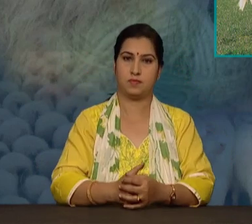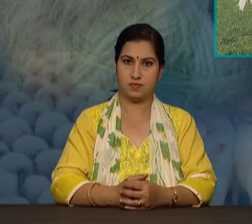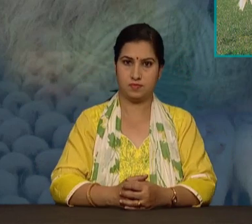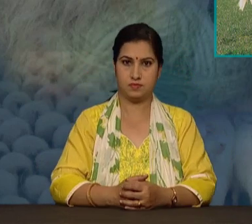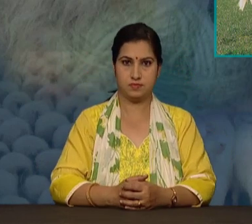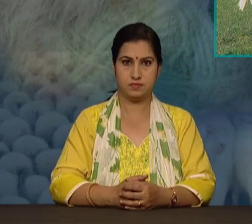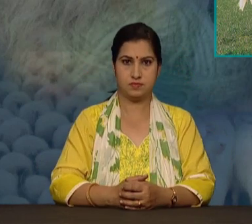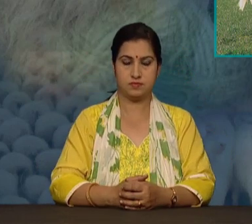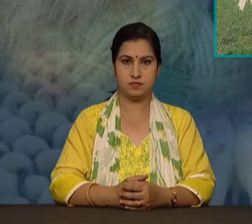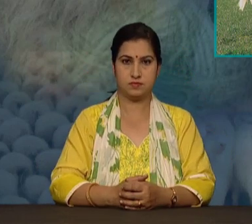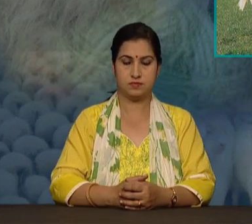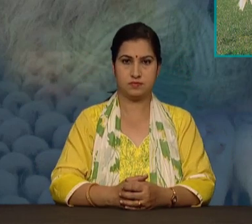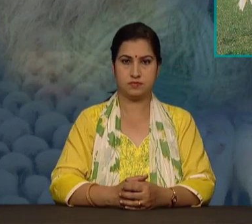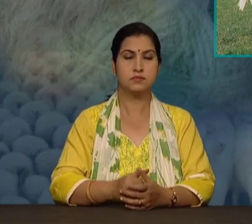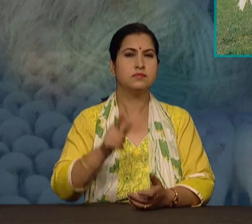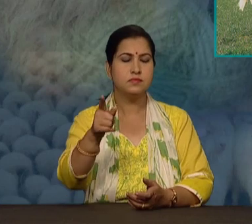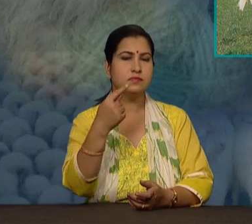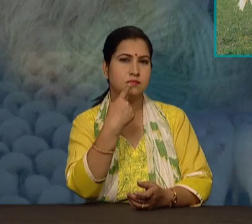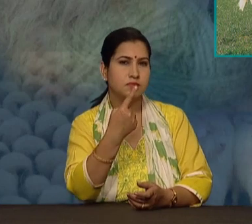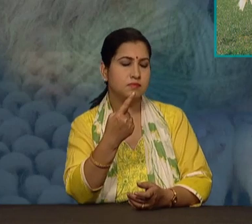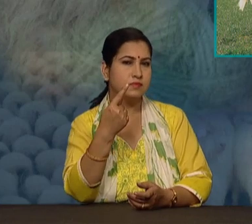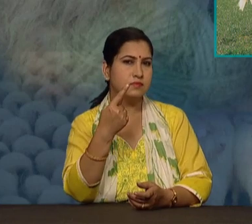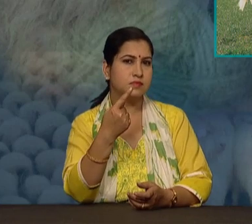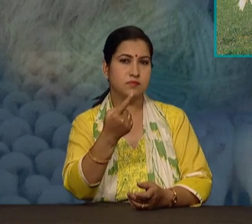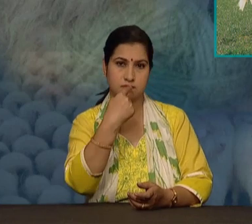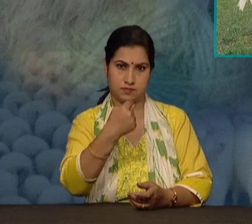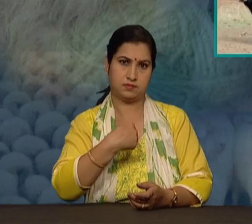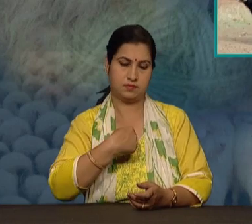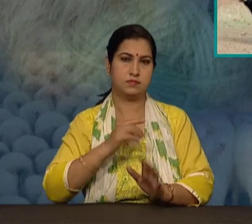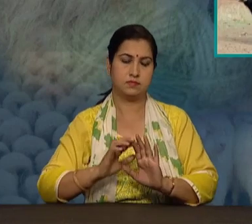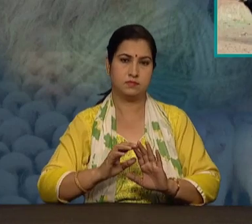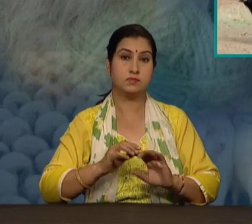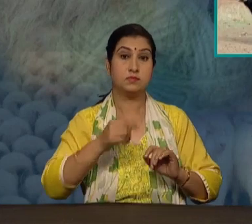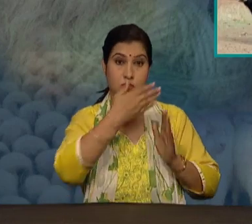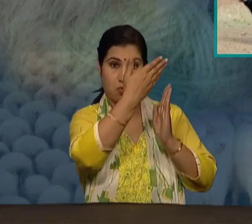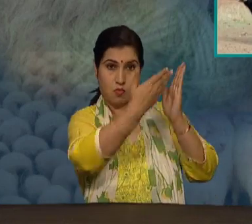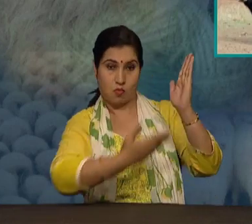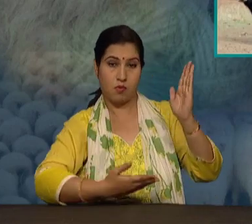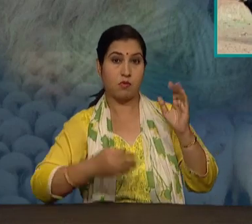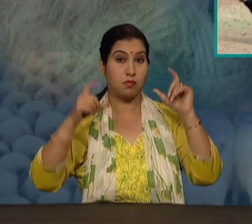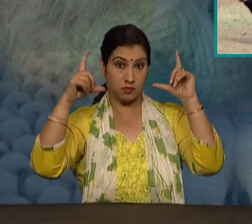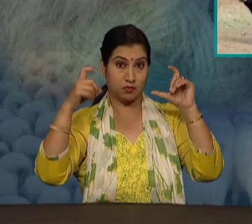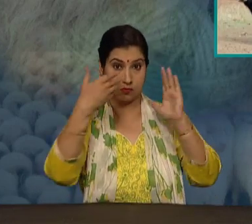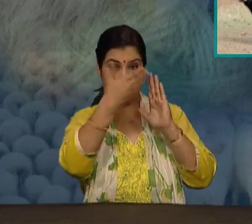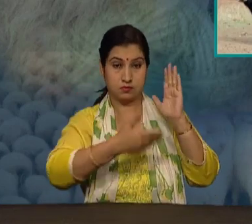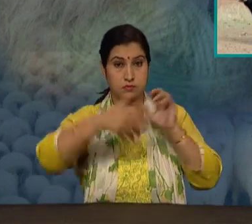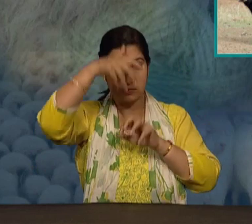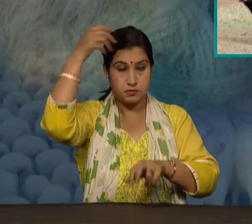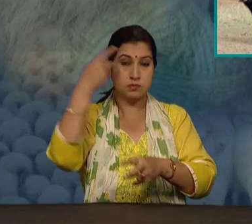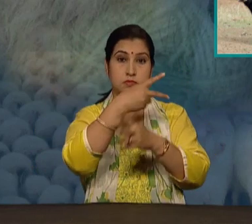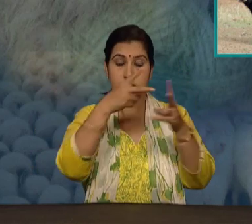एक बात बताईए इन सभी जानवरों में कौन सी